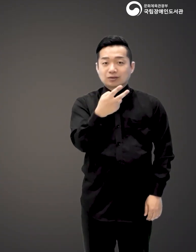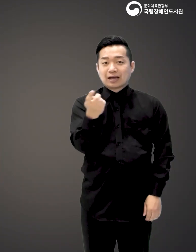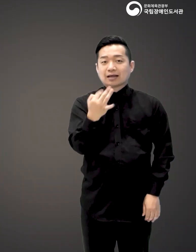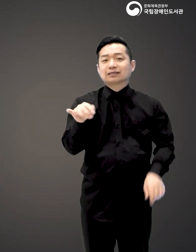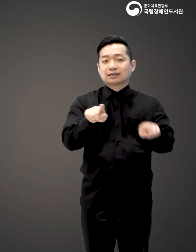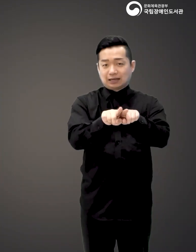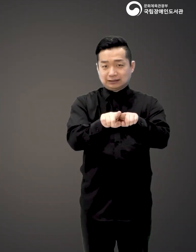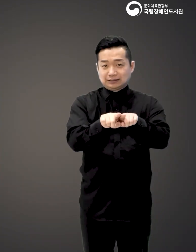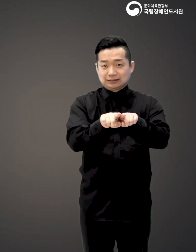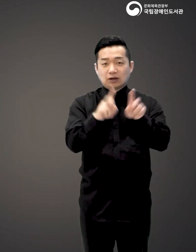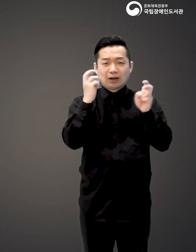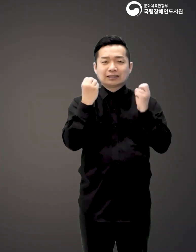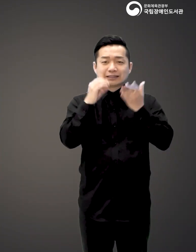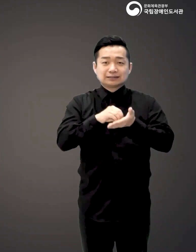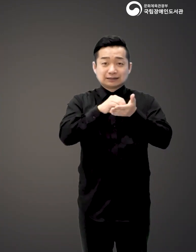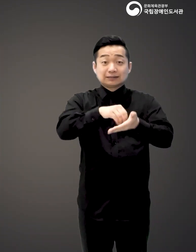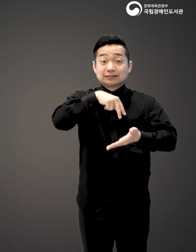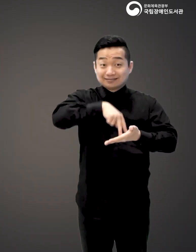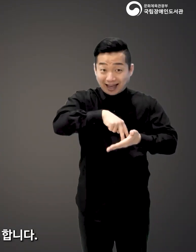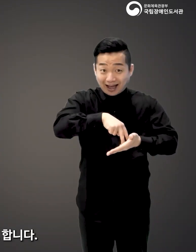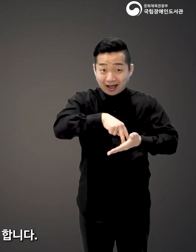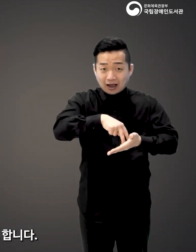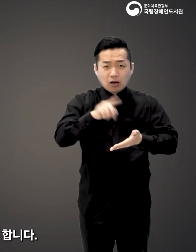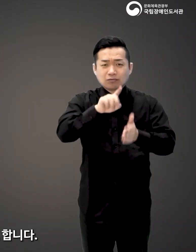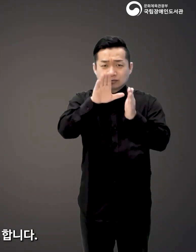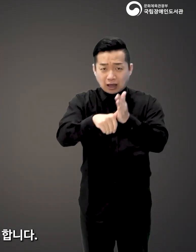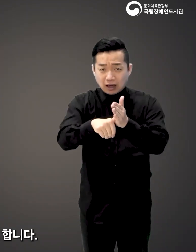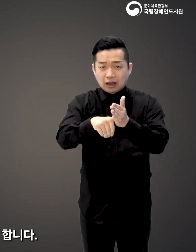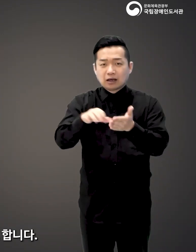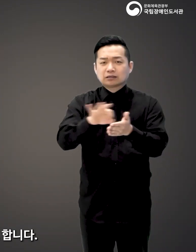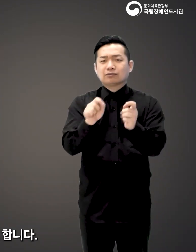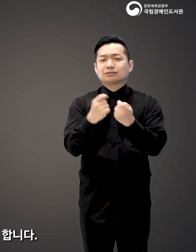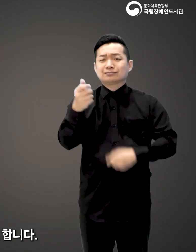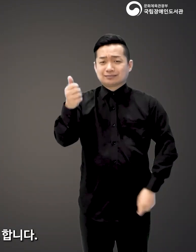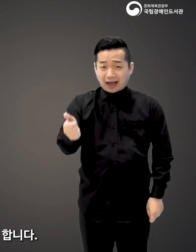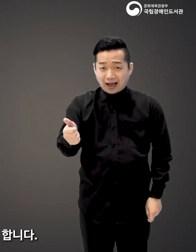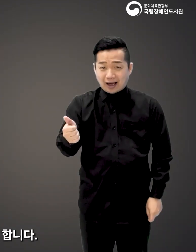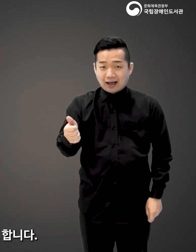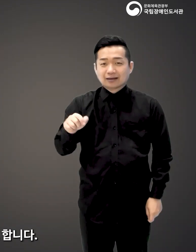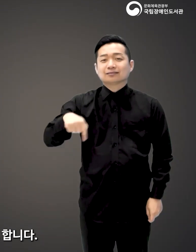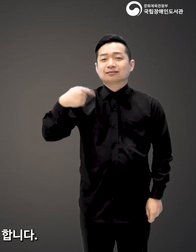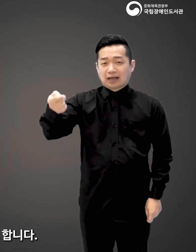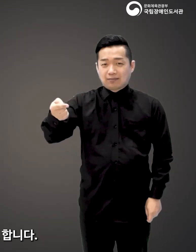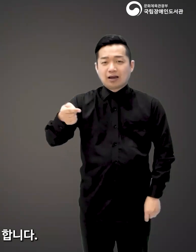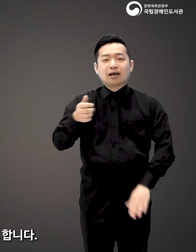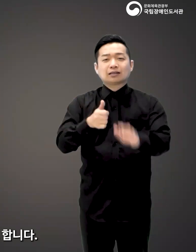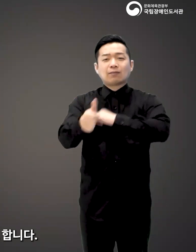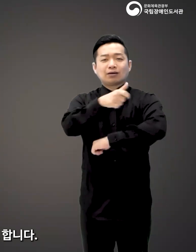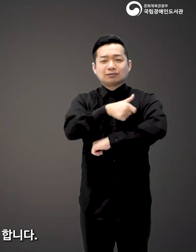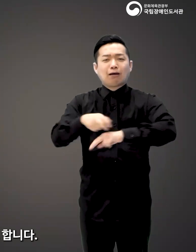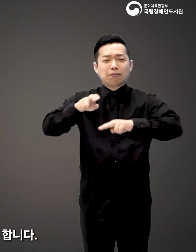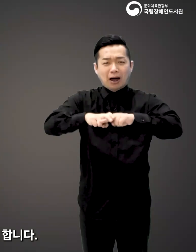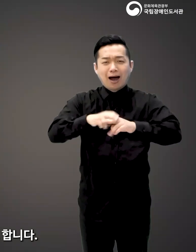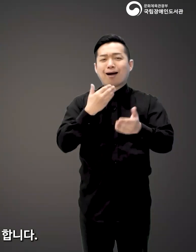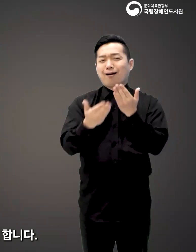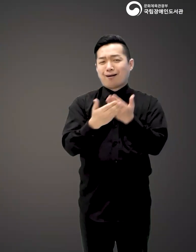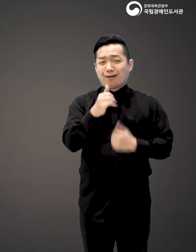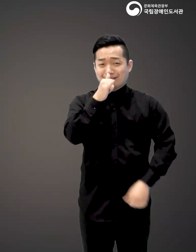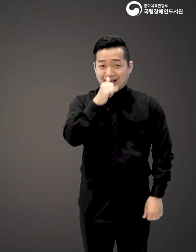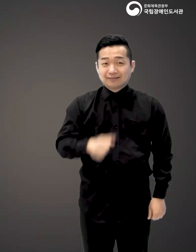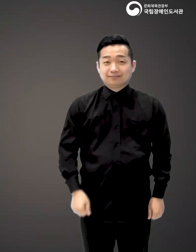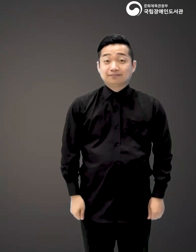홍대리와 함께 신입사원이 되었다가 또 어느 순간에는 재무팀장 그리고 대표이사가 되기도 합니다.